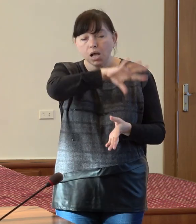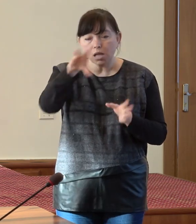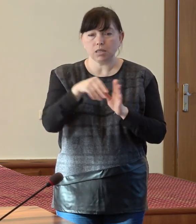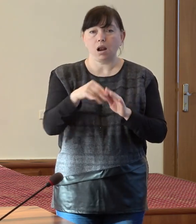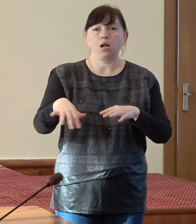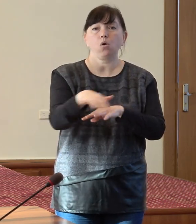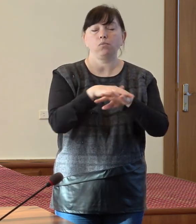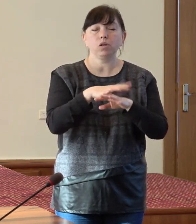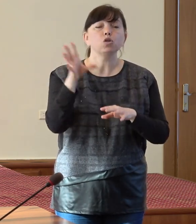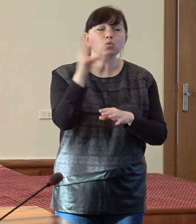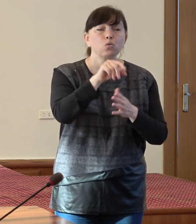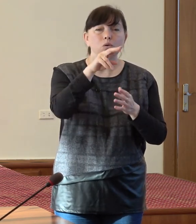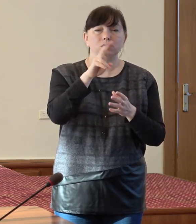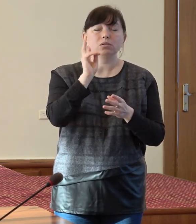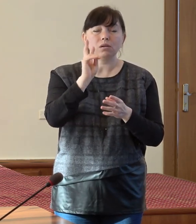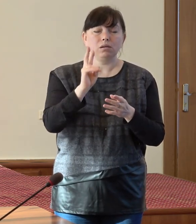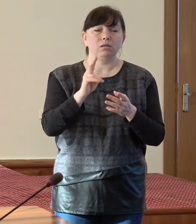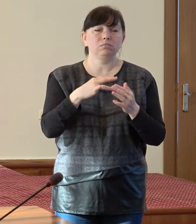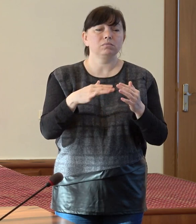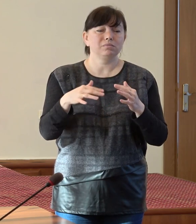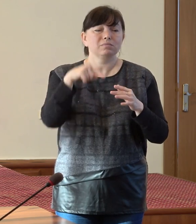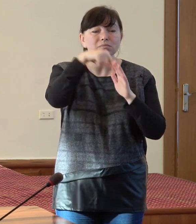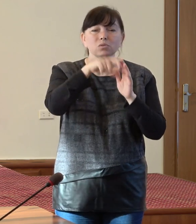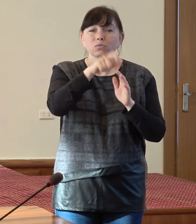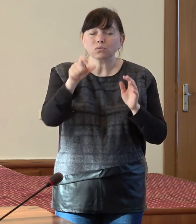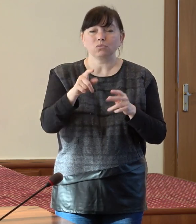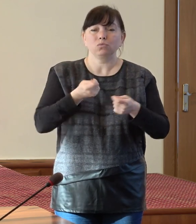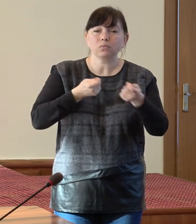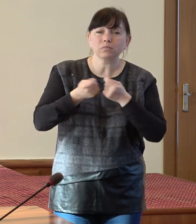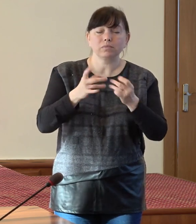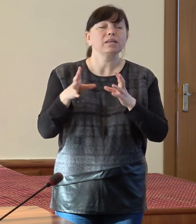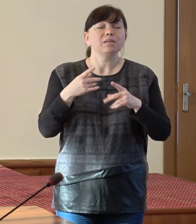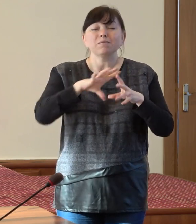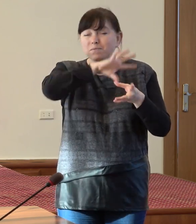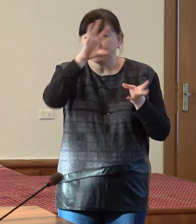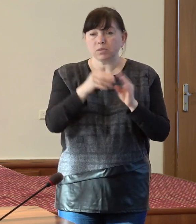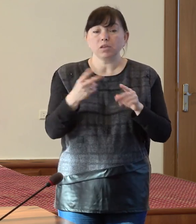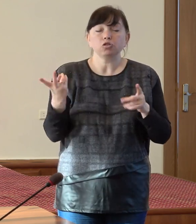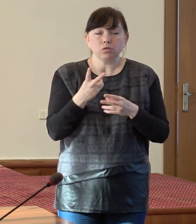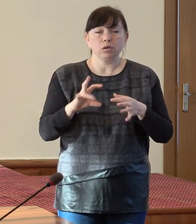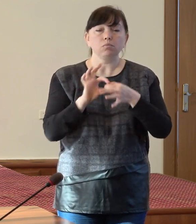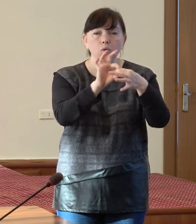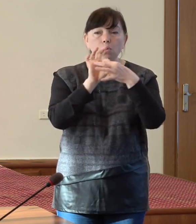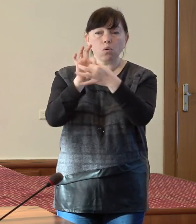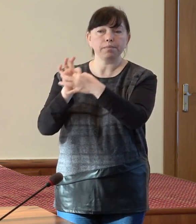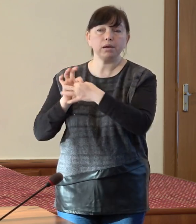comunitate, de toți sectorii care sunt la nivel de comunitate și pentru aceasta avem nevoie de o cooperare